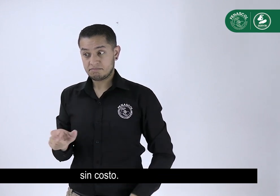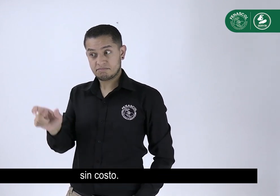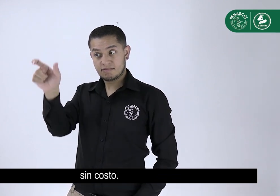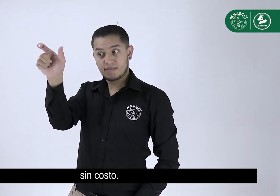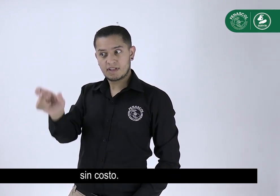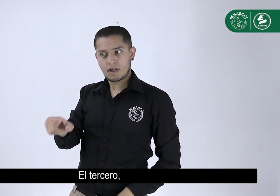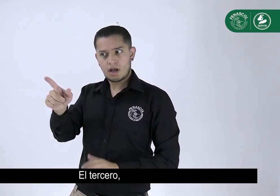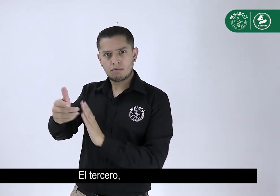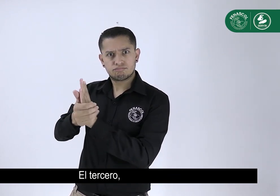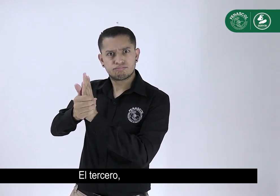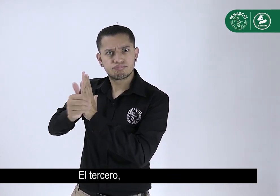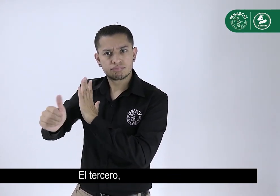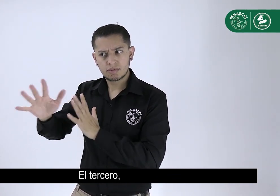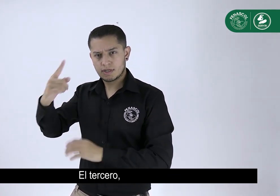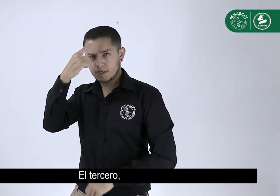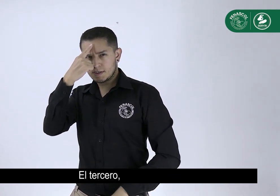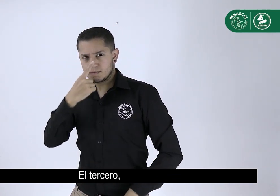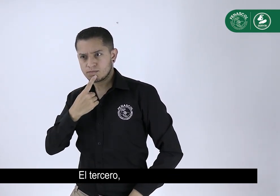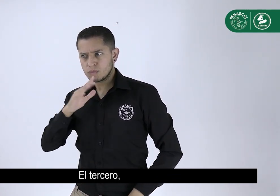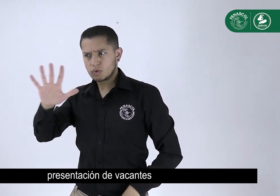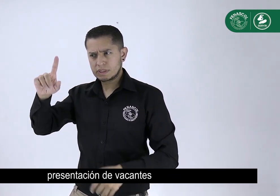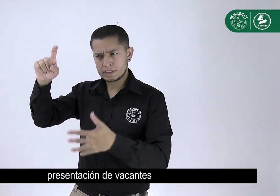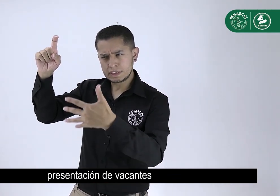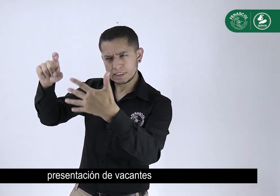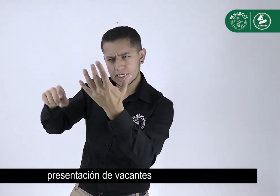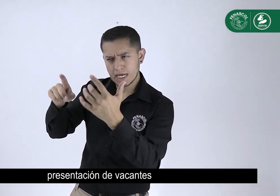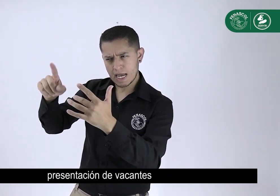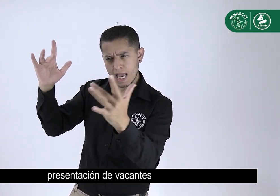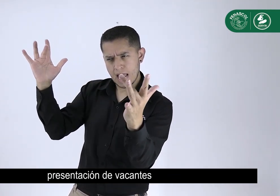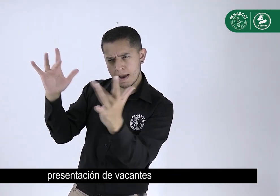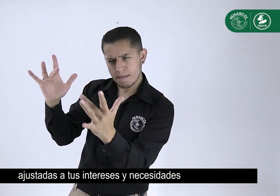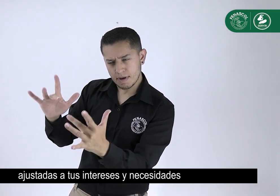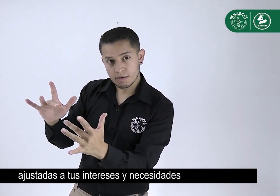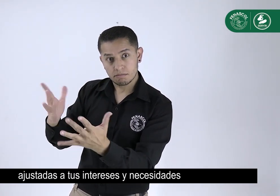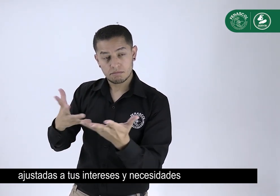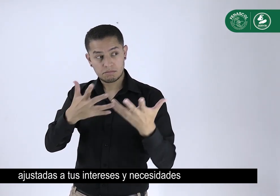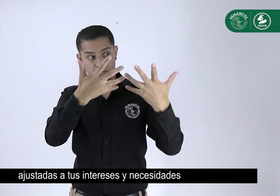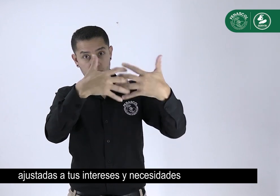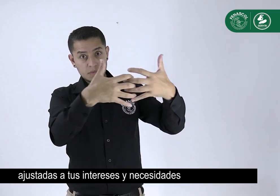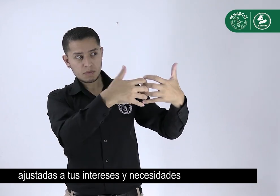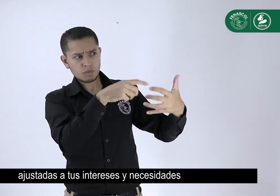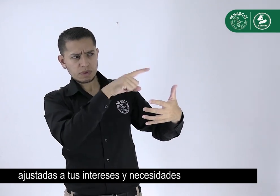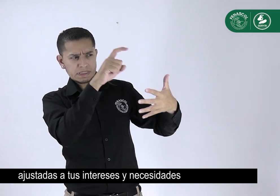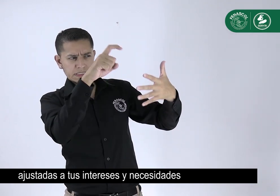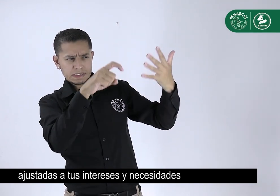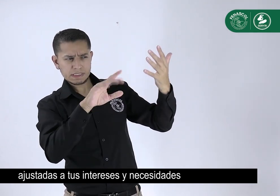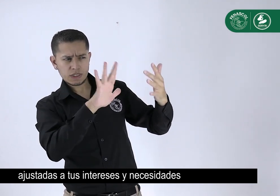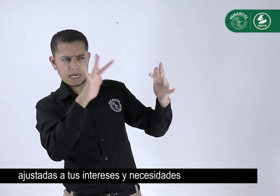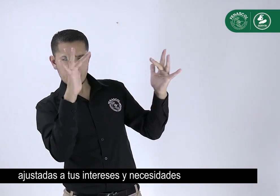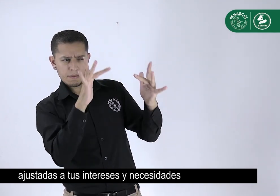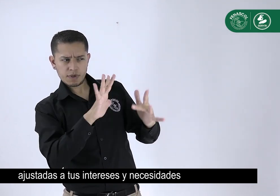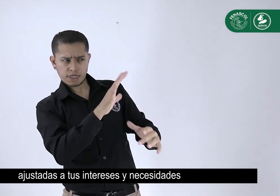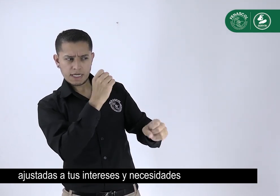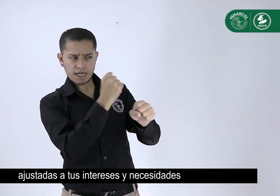El tercero, presentación de vacantes ajustadas a tus intereses y necesidades